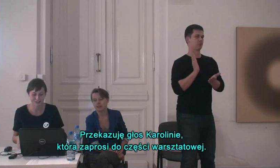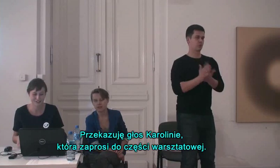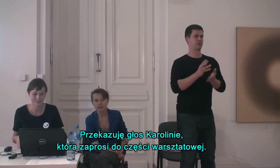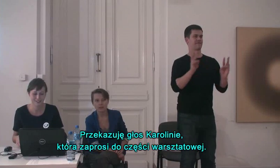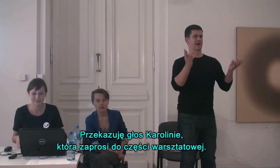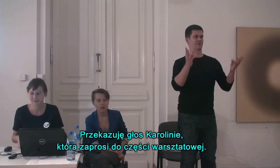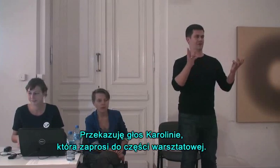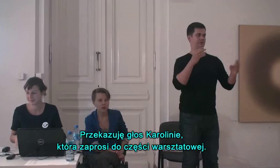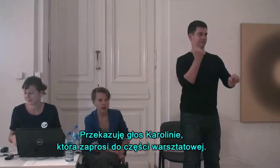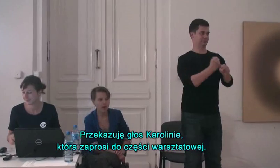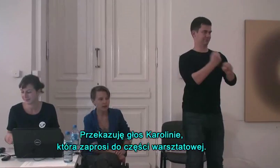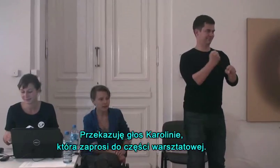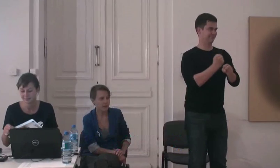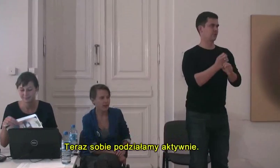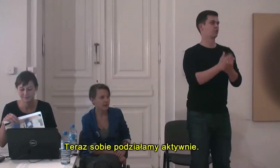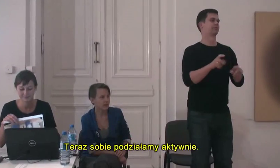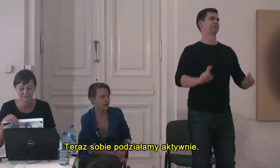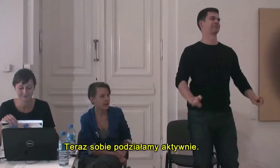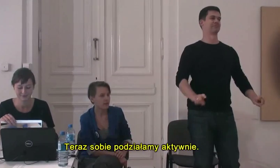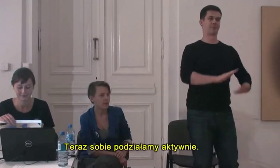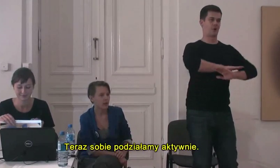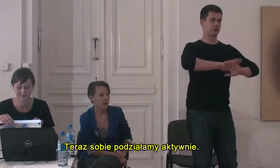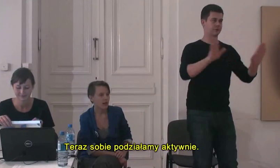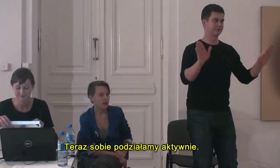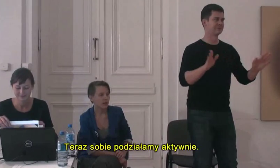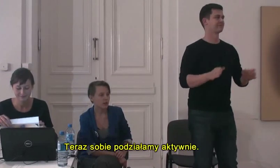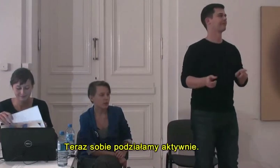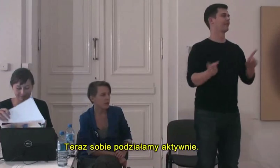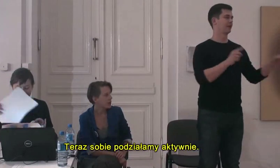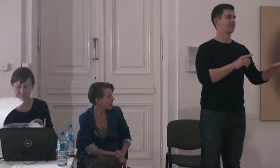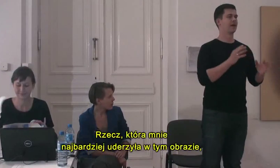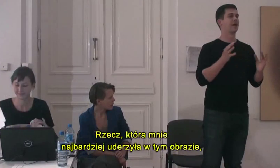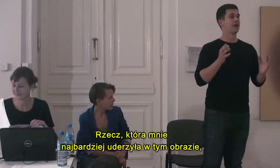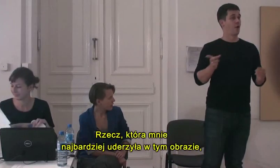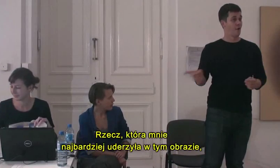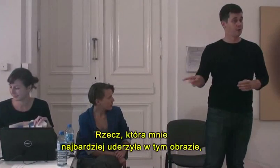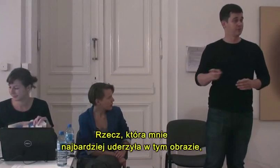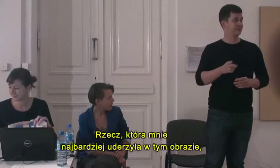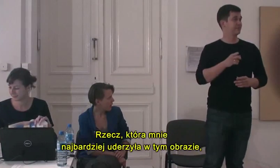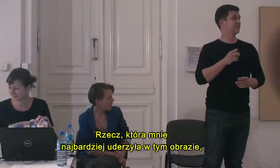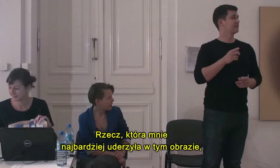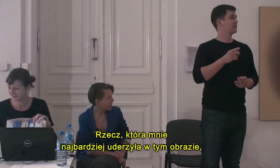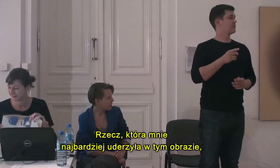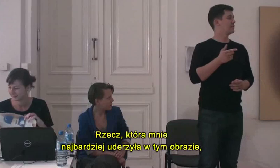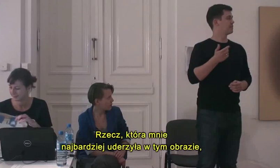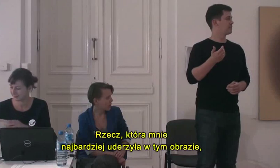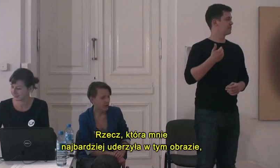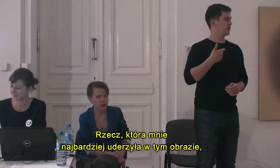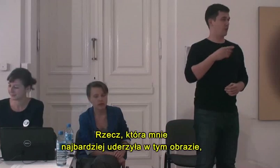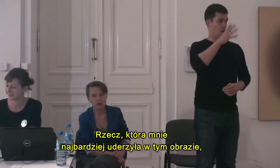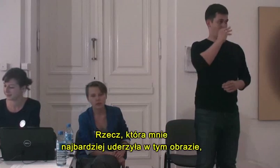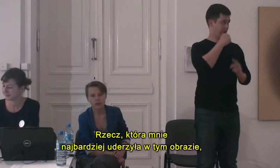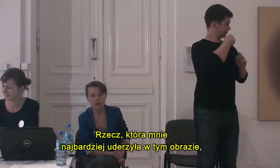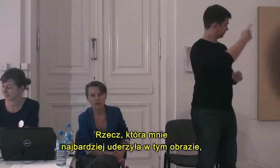Tak, sobie trochę podziałamy aktywnie. Rzeczą, która mnie najbardziej uderzyła w tym